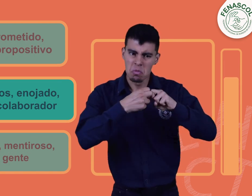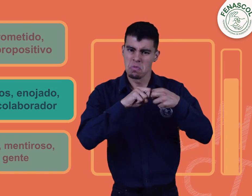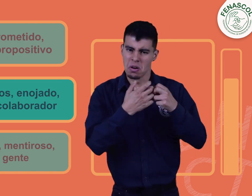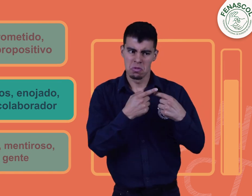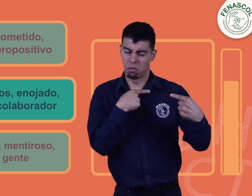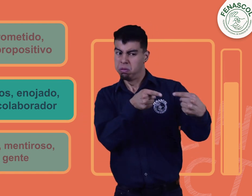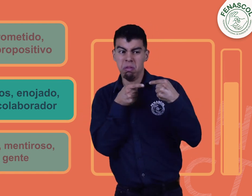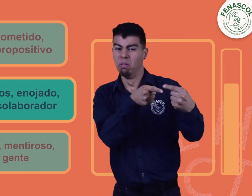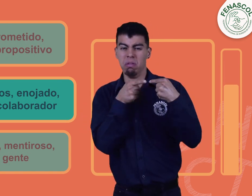Buscapleitos.